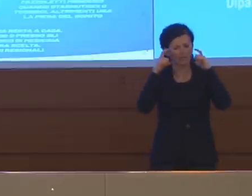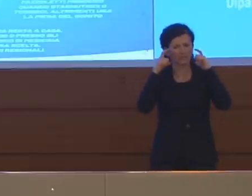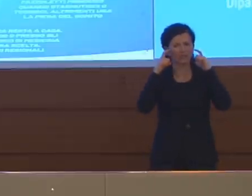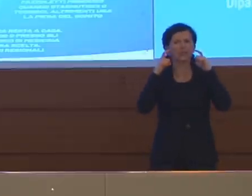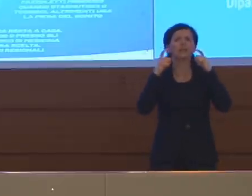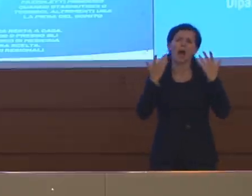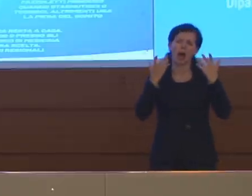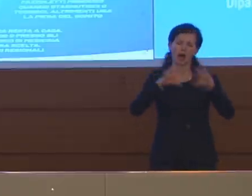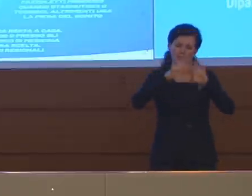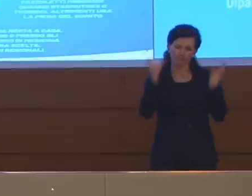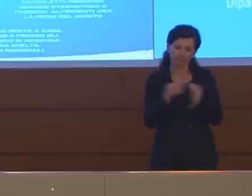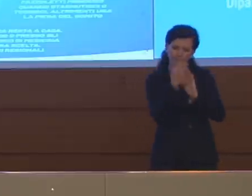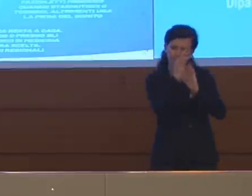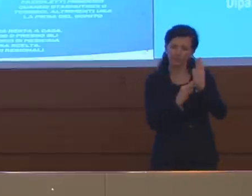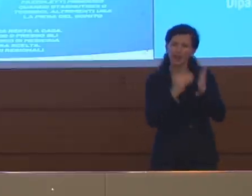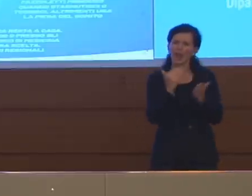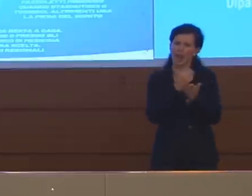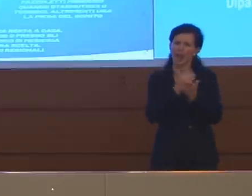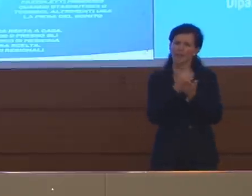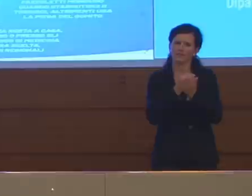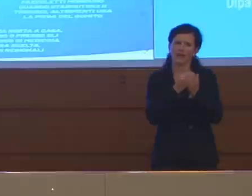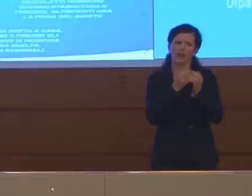ulteriormente la probabilità di diffusione.